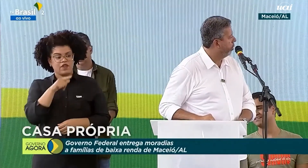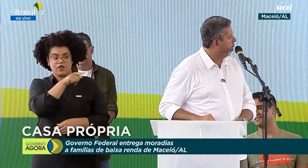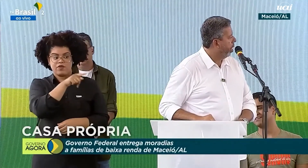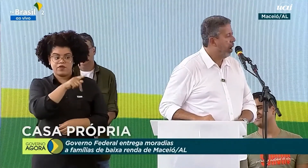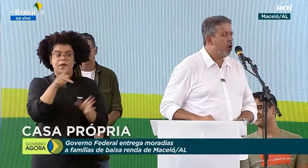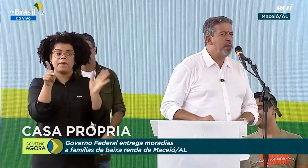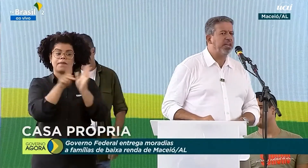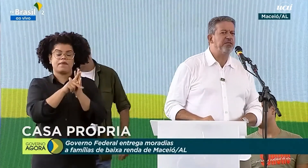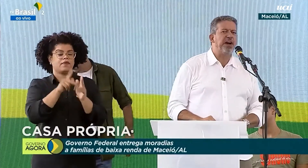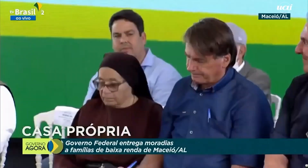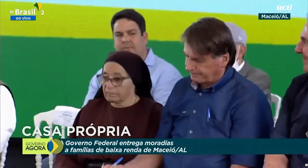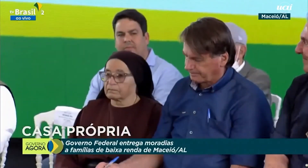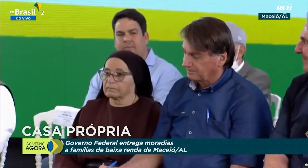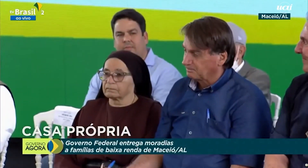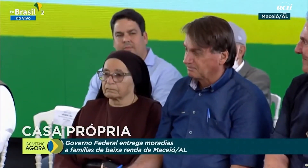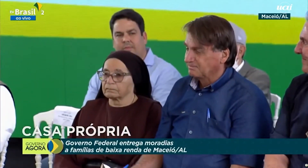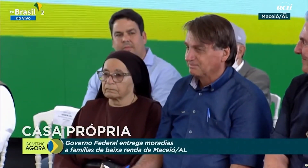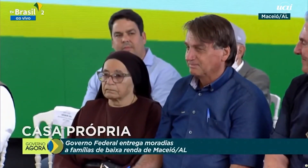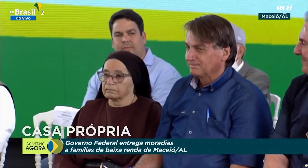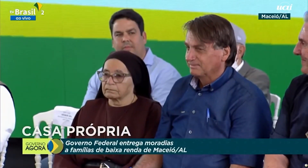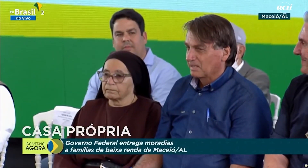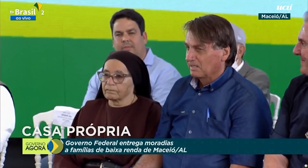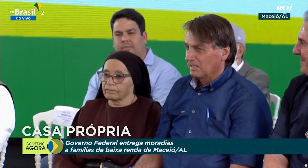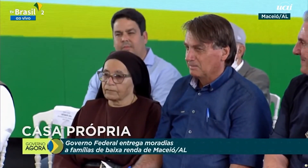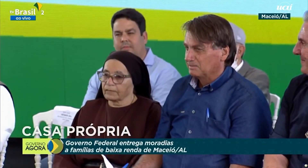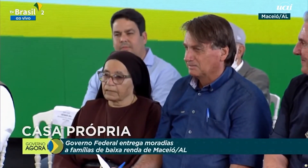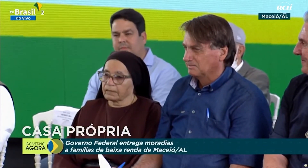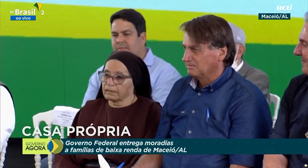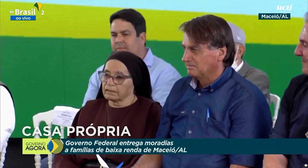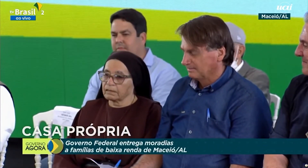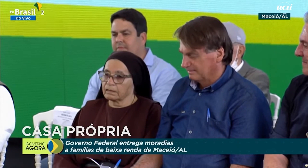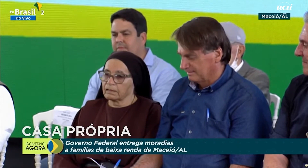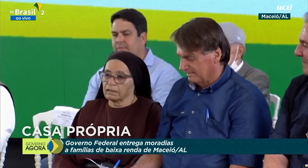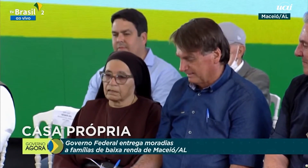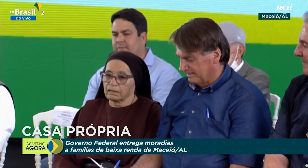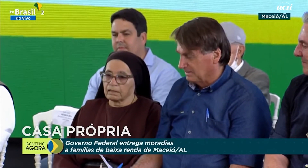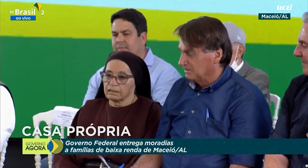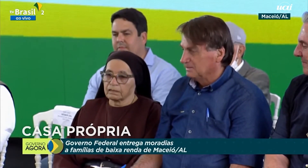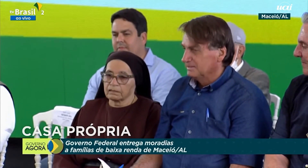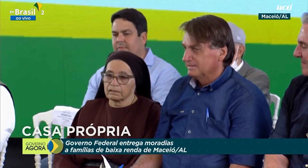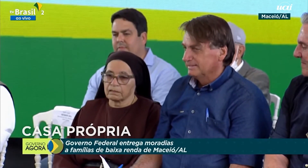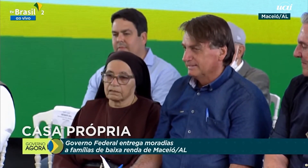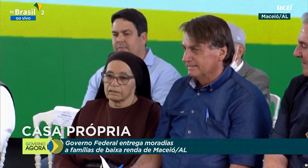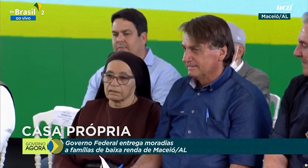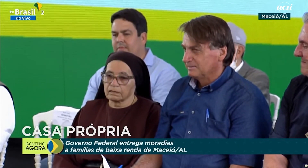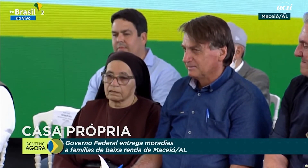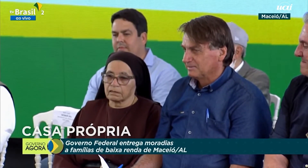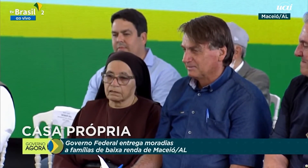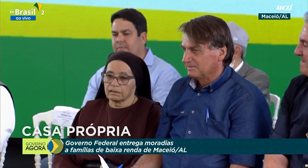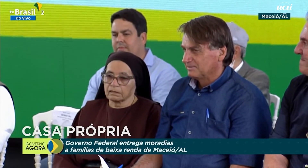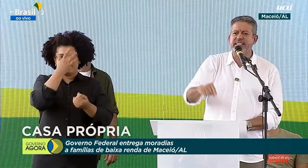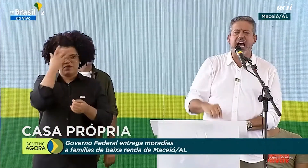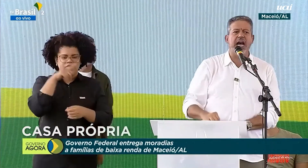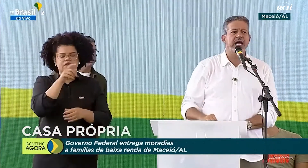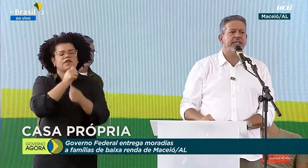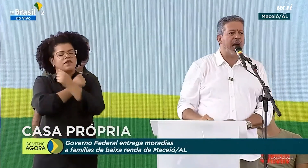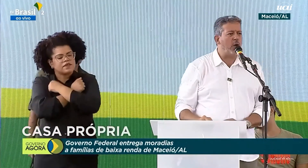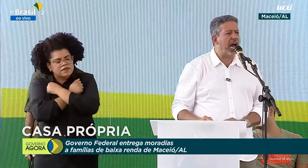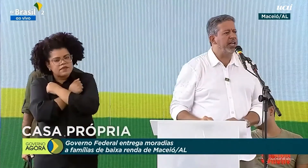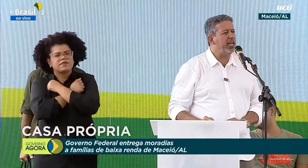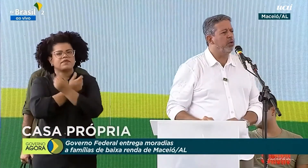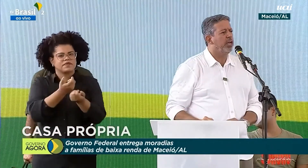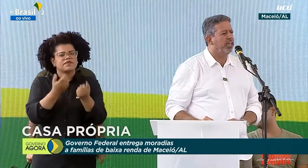povo, é um homem que faz questão de em todas as oportunidades cumprimentar a todos, se apertar, abraçar,